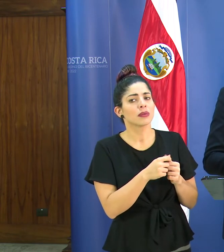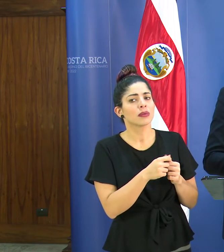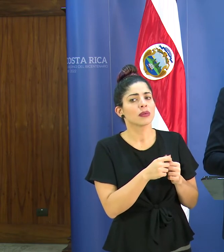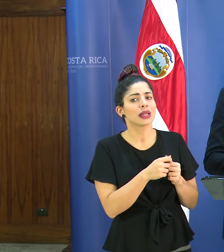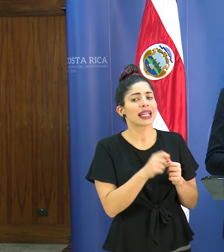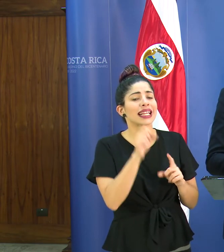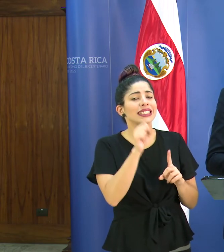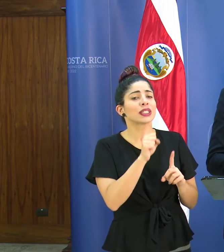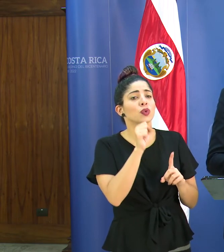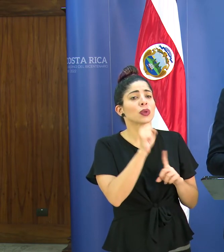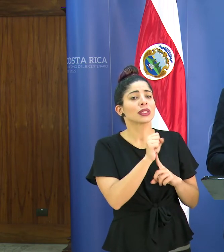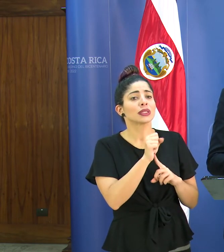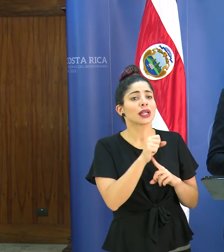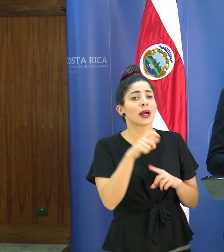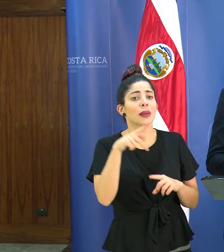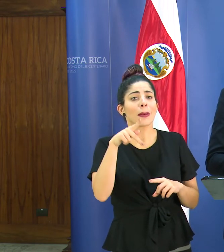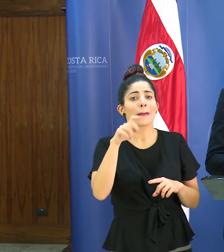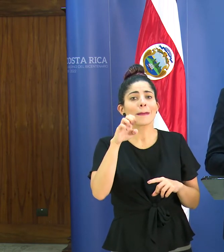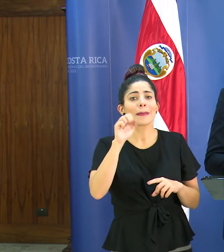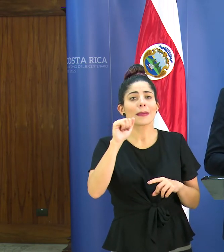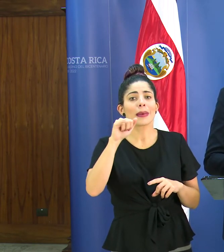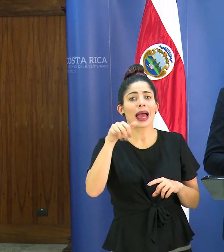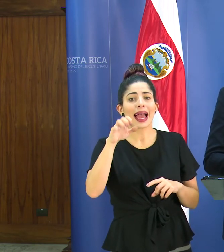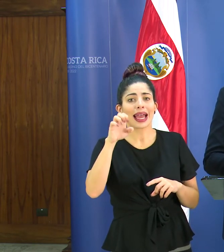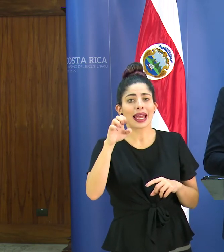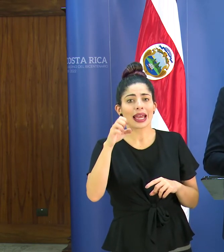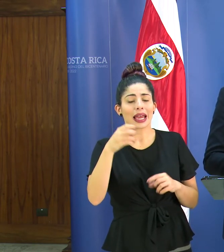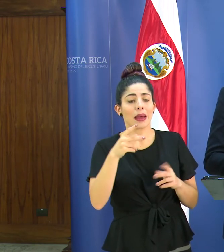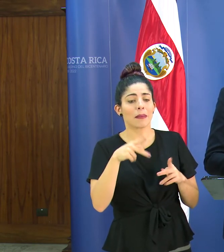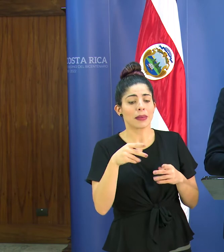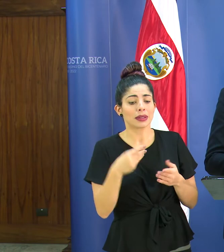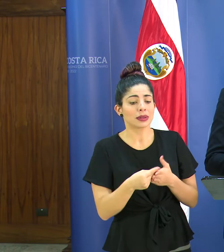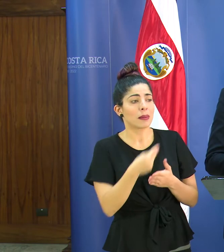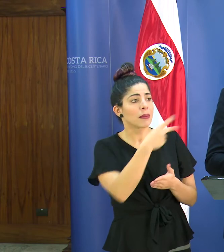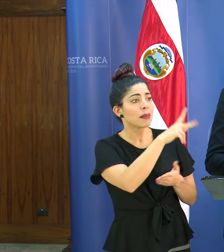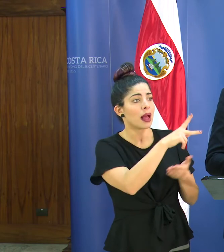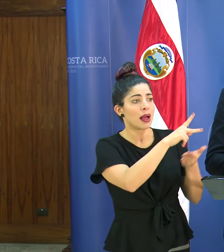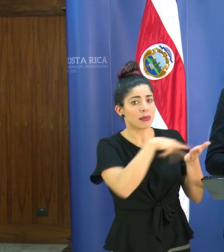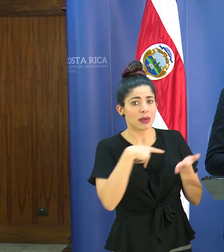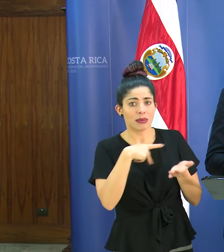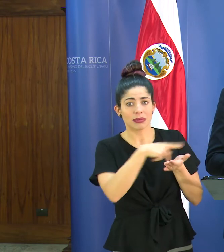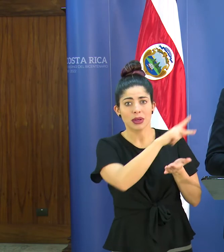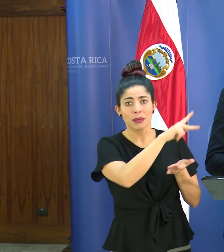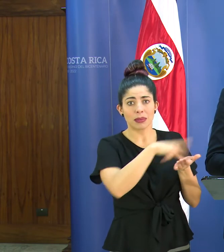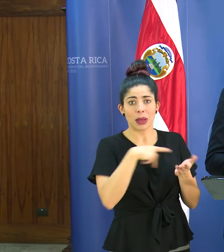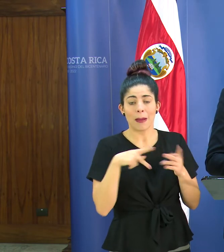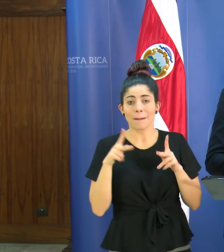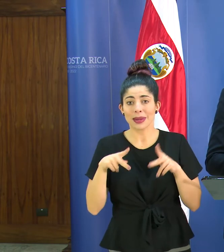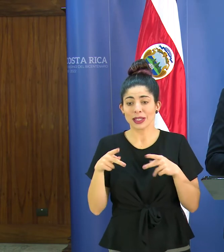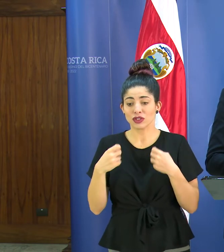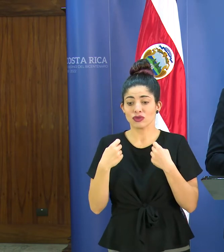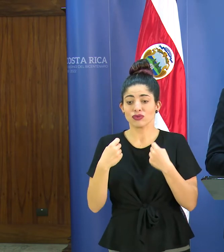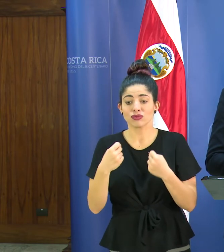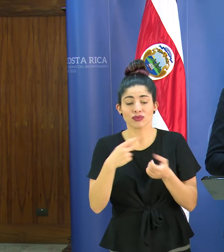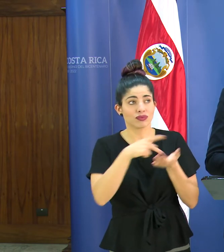la situación de los peajes el entendido de que estamos manejando y la gente está tocando plata constantemente tanto las personas de las casetillas como los de